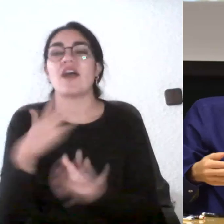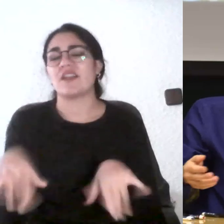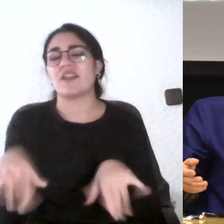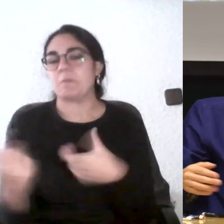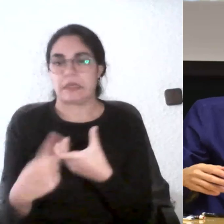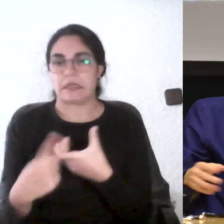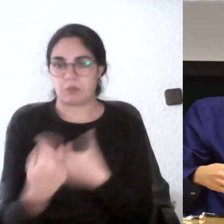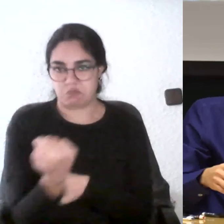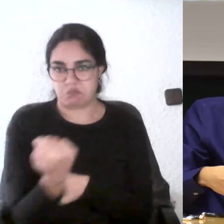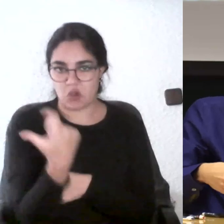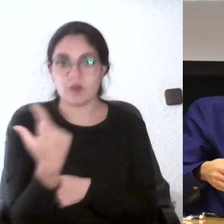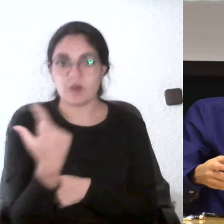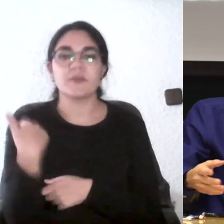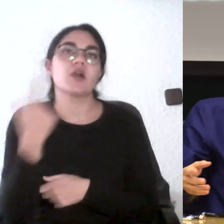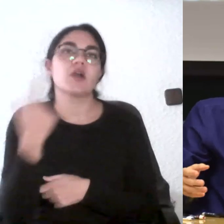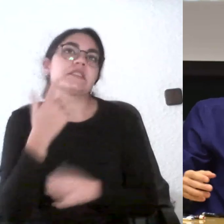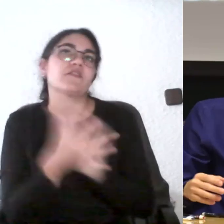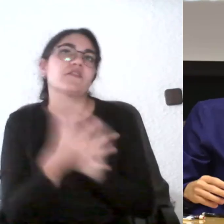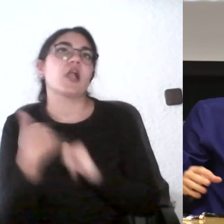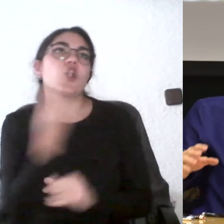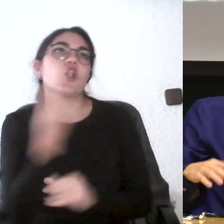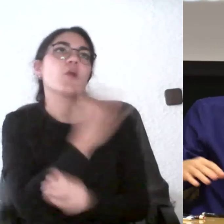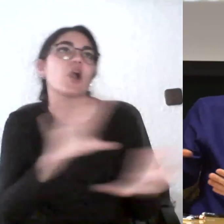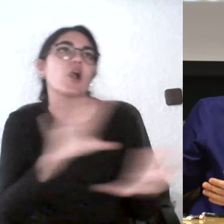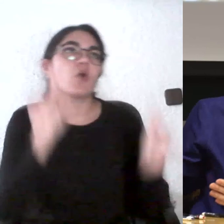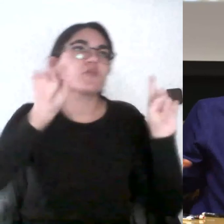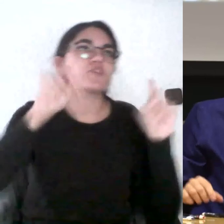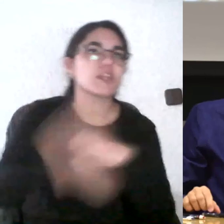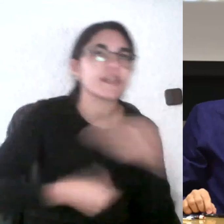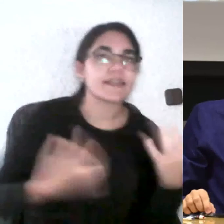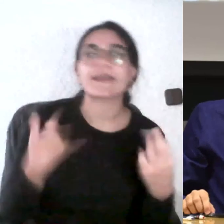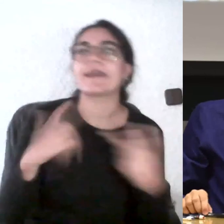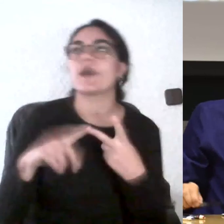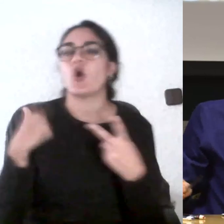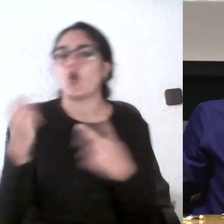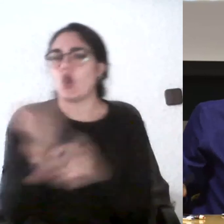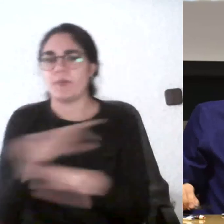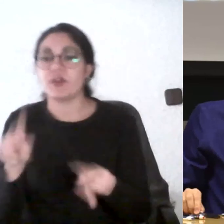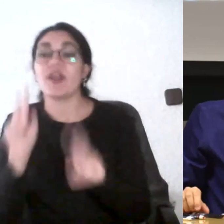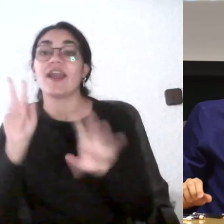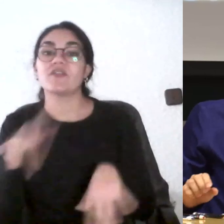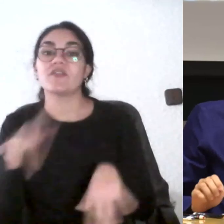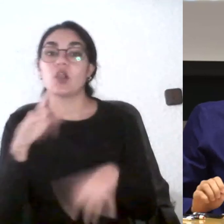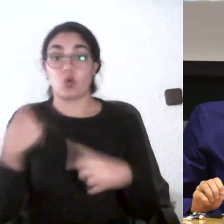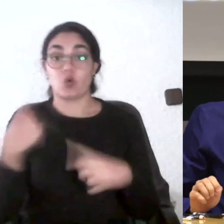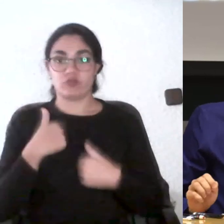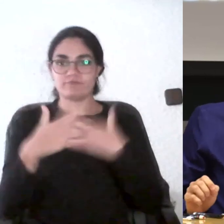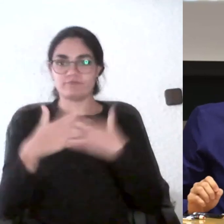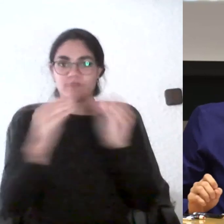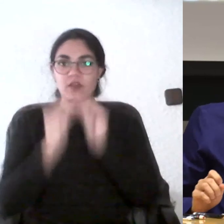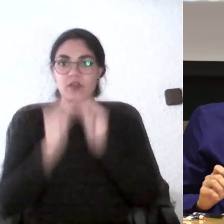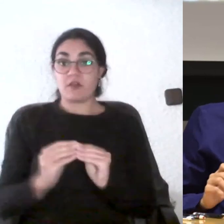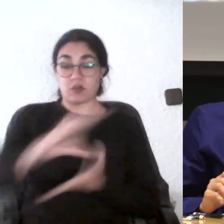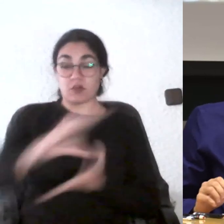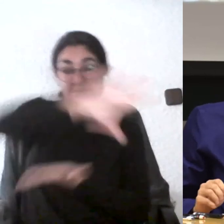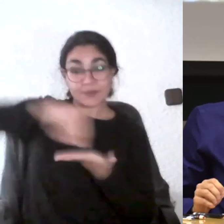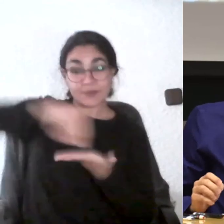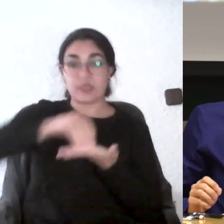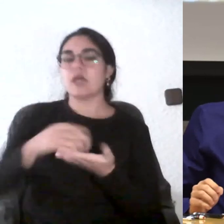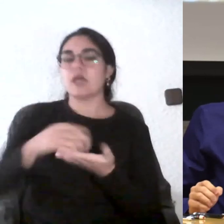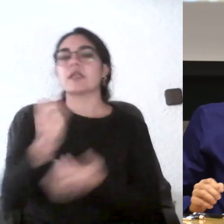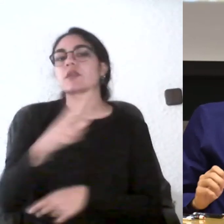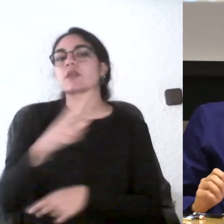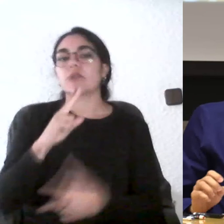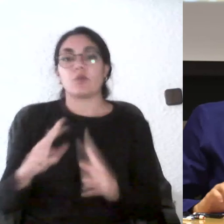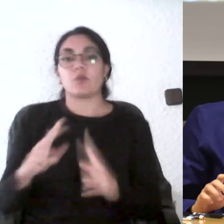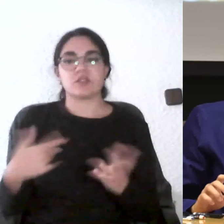mejor lo peor y eso se lo comentaba al coordinador y el coordinador ya se encarga de enviarse a la gente yo creo que es un problema